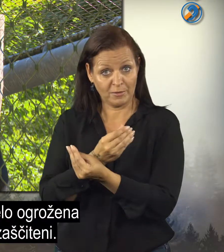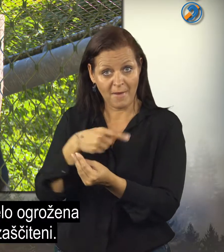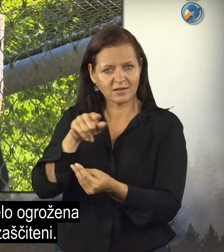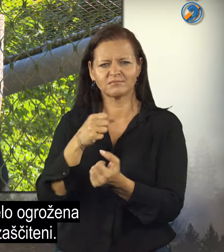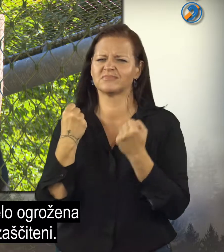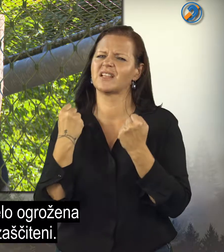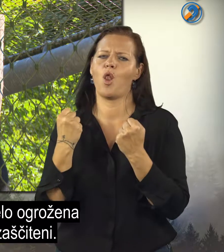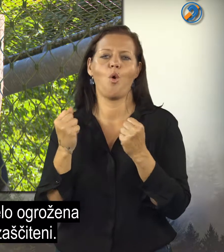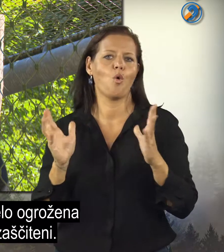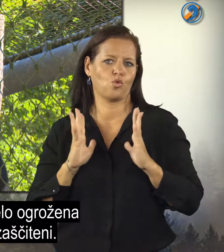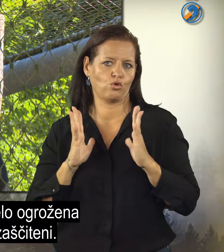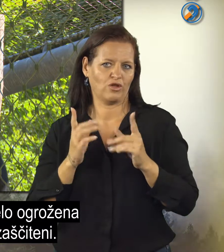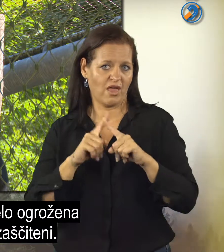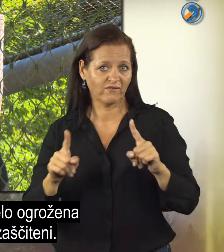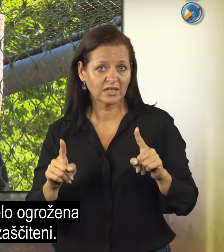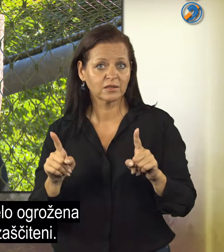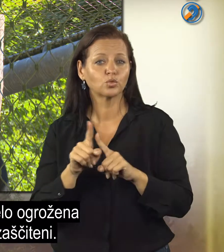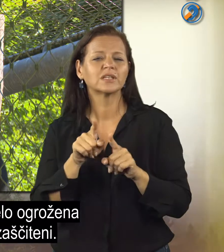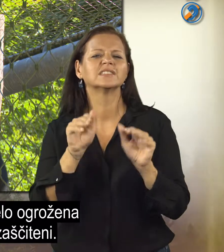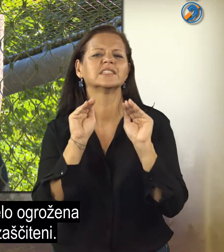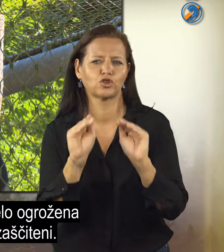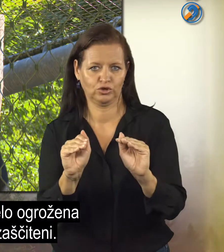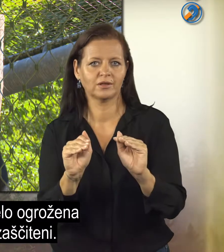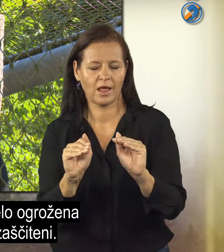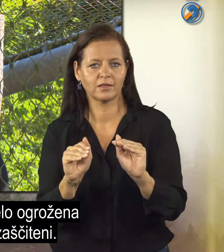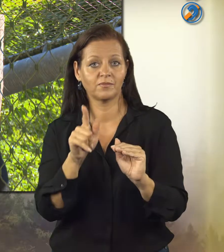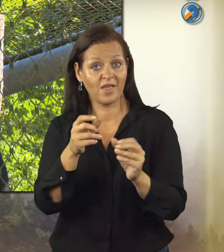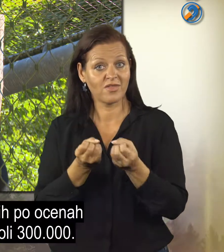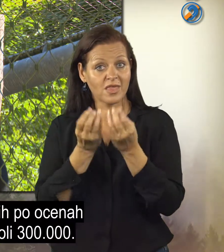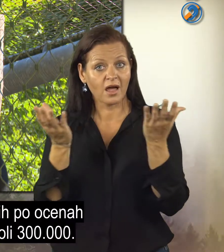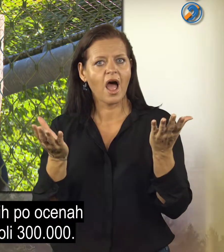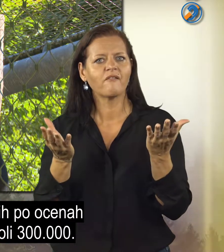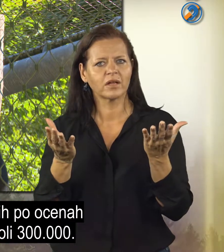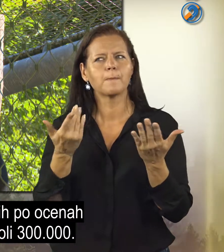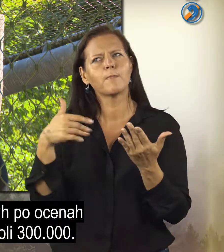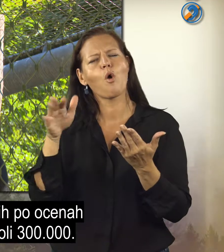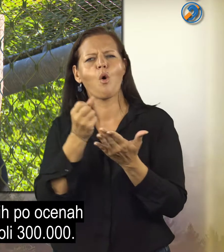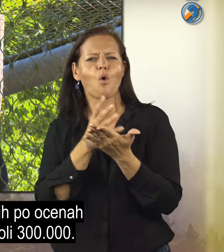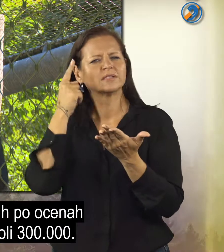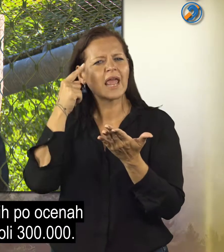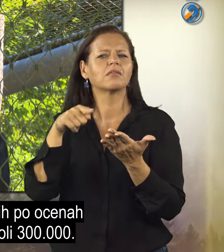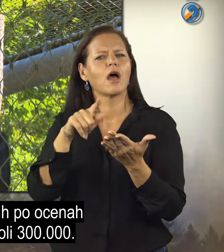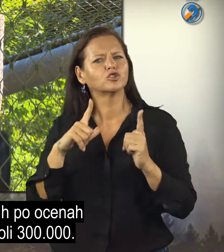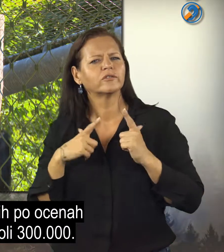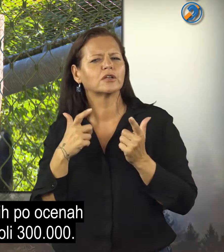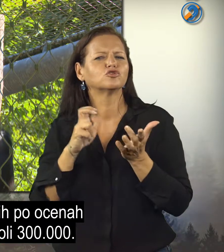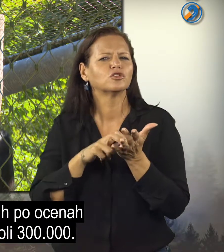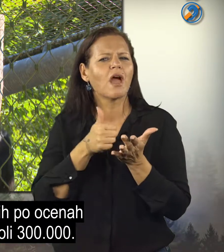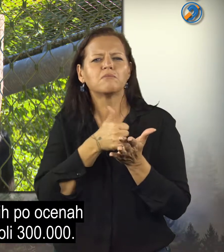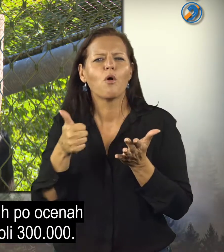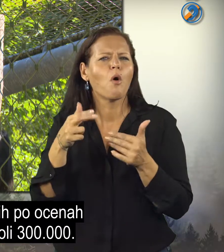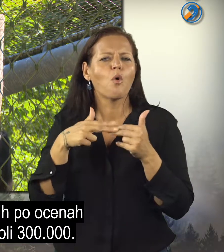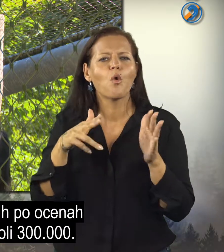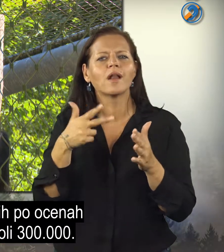Šimpanzi so zelo ogrožena vrsta in so zaščitani. V naravi naj bi jih po v cenah živelo le še